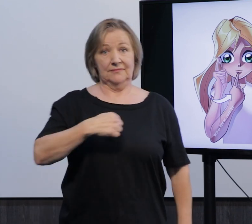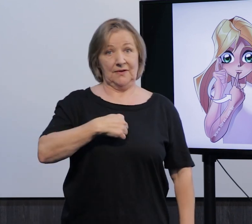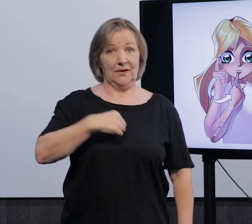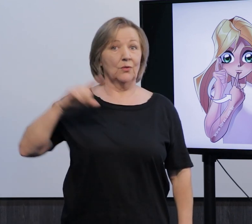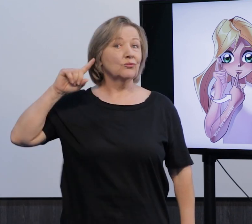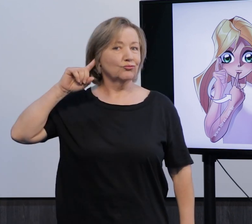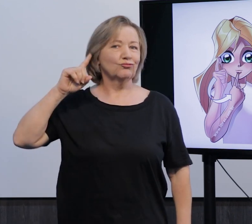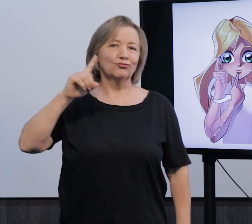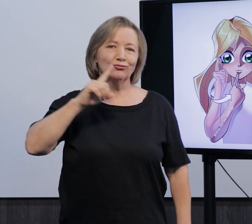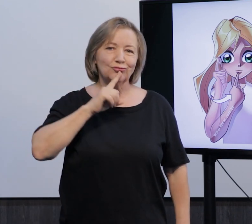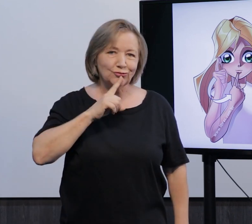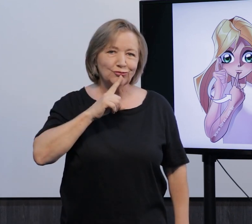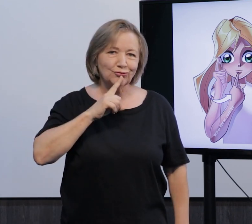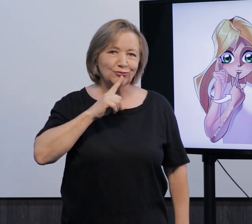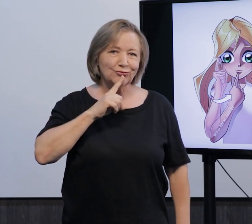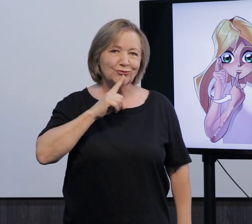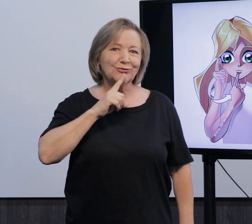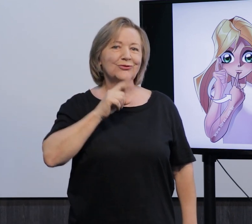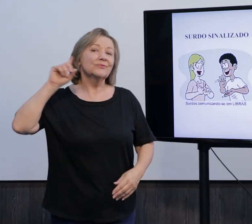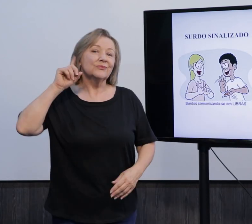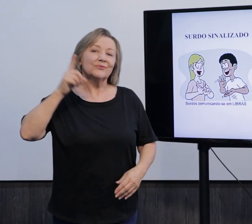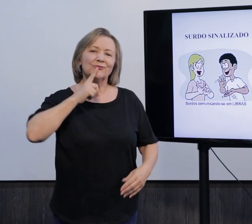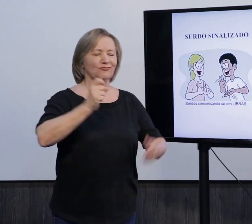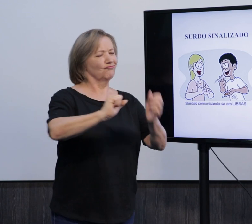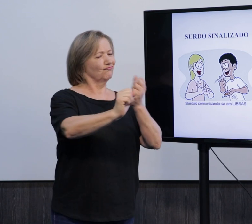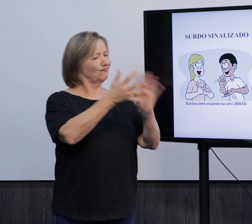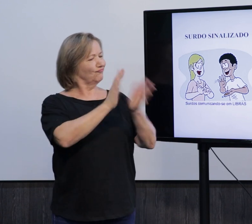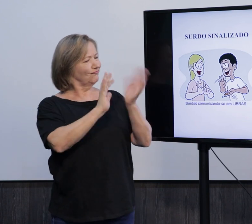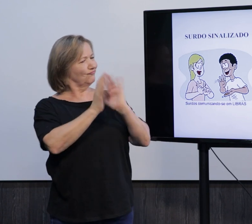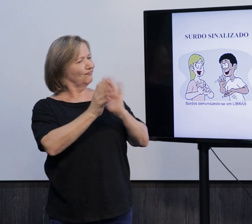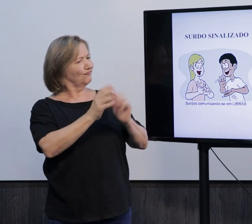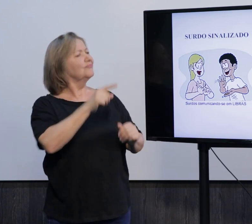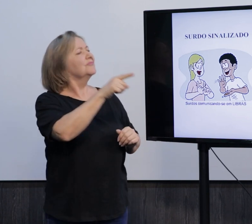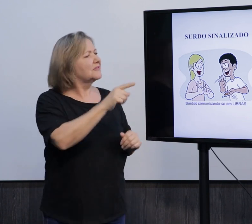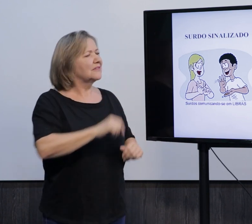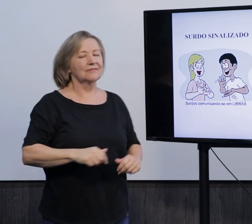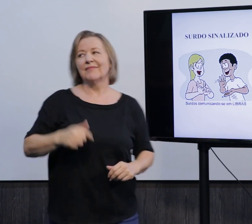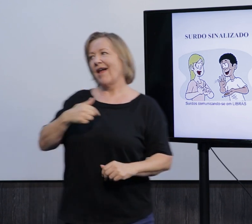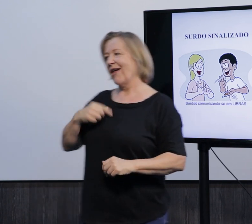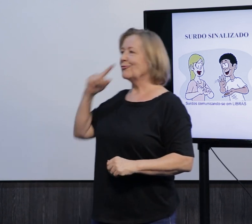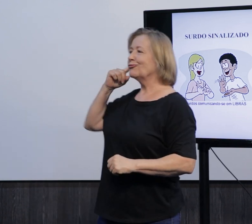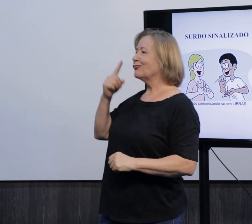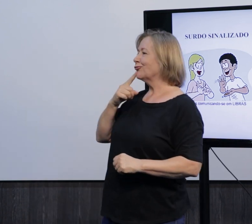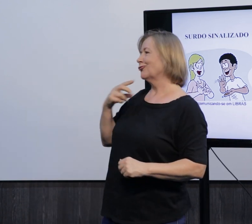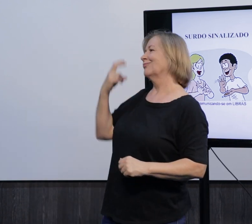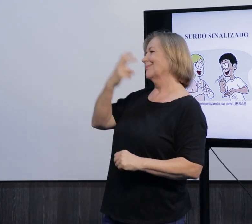Eu sou surda. Surdo sinalizado. E você? Eu sou um